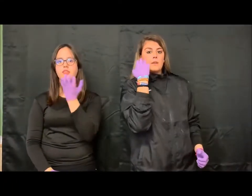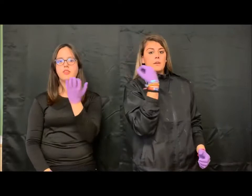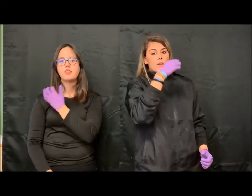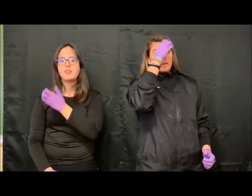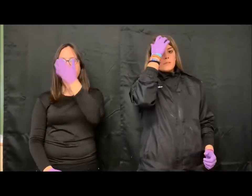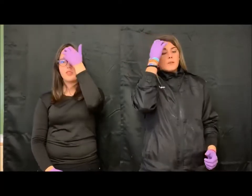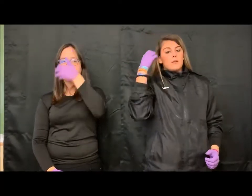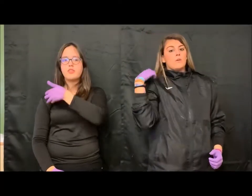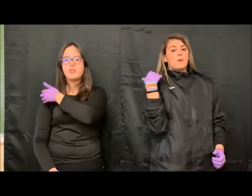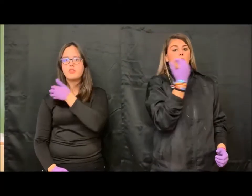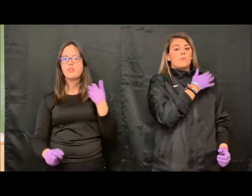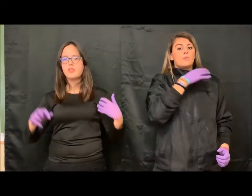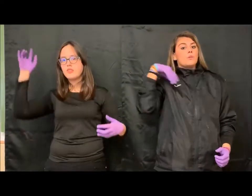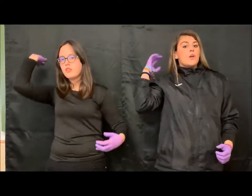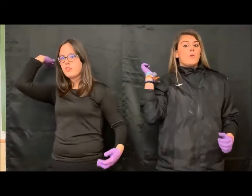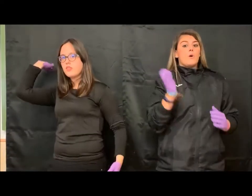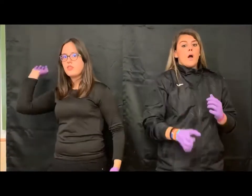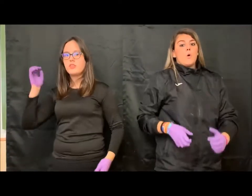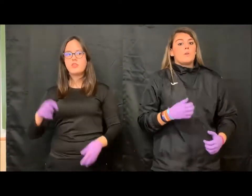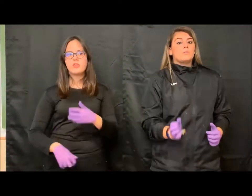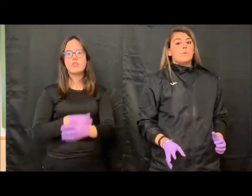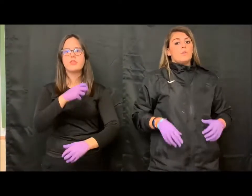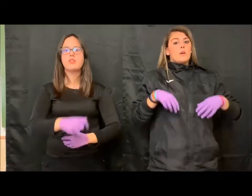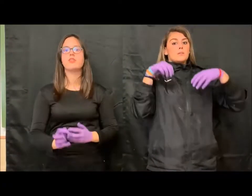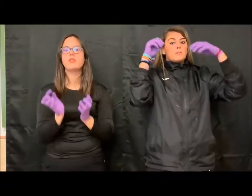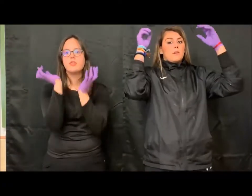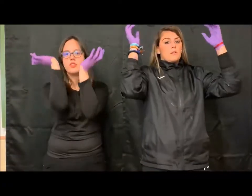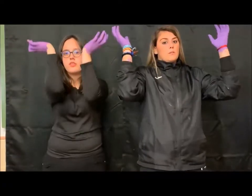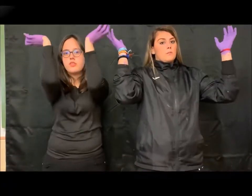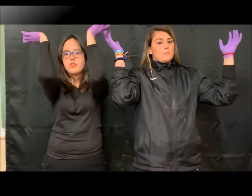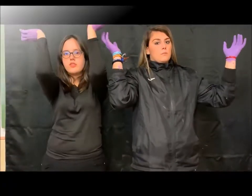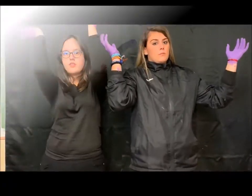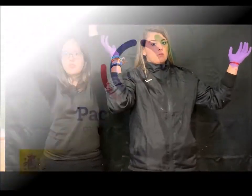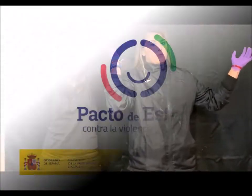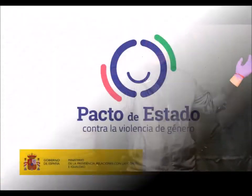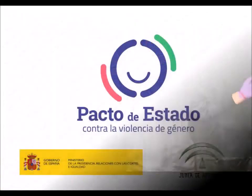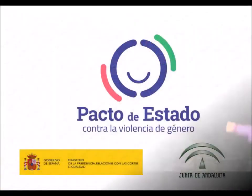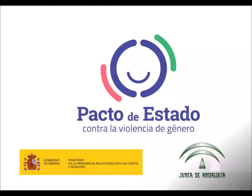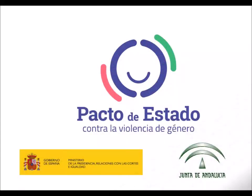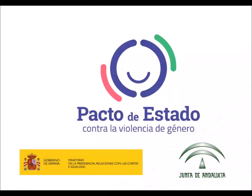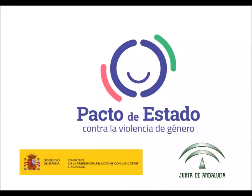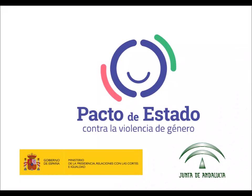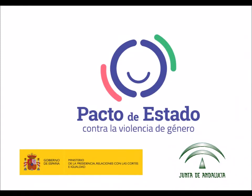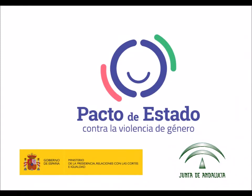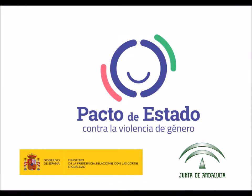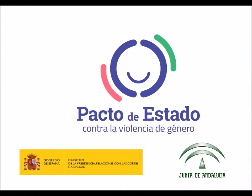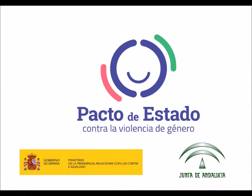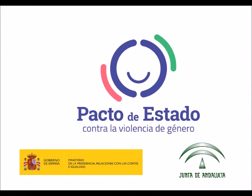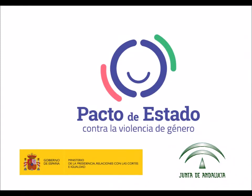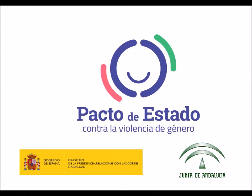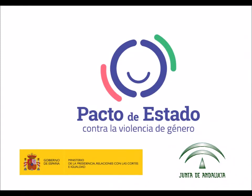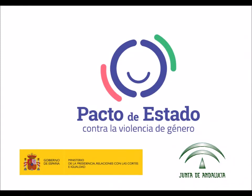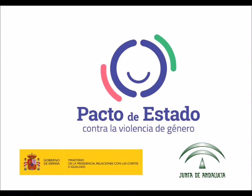reí, sé lo que no quiero, ahora estoy a salvo Así que